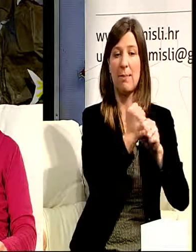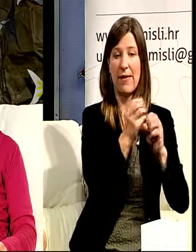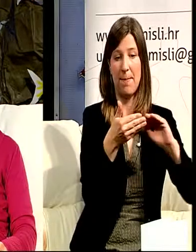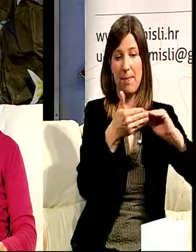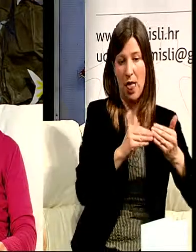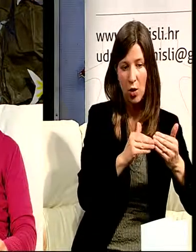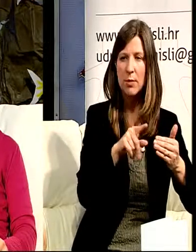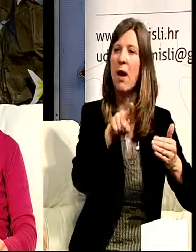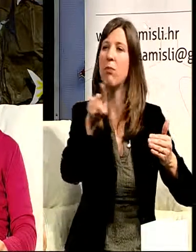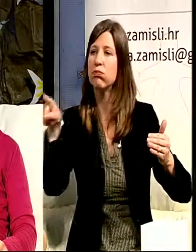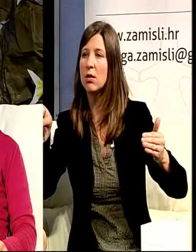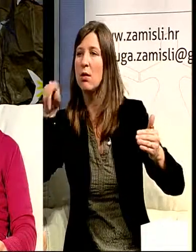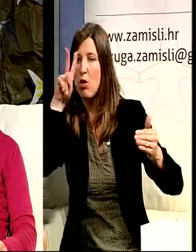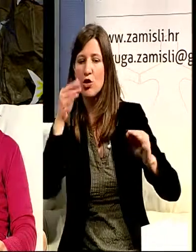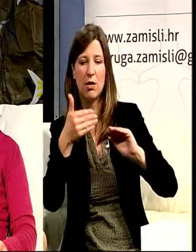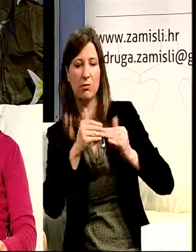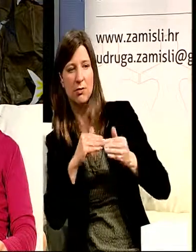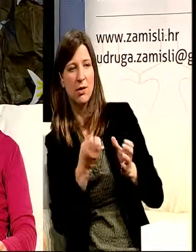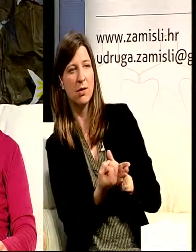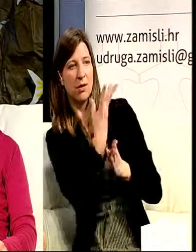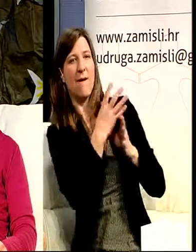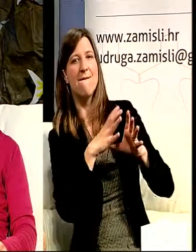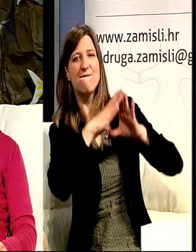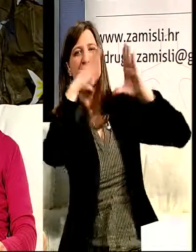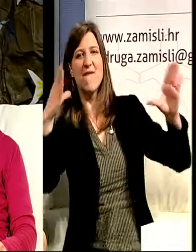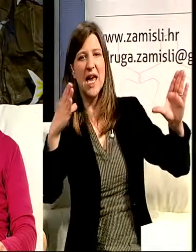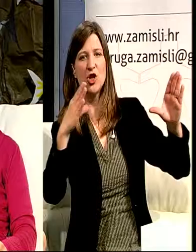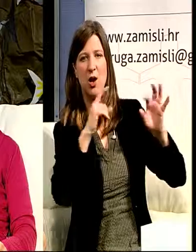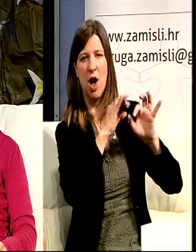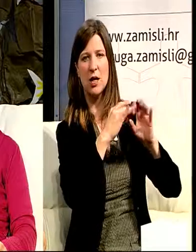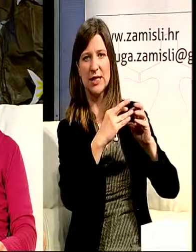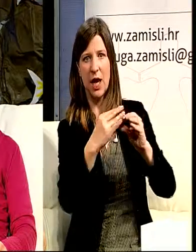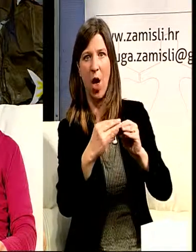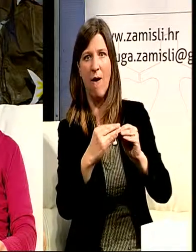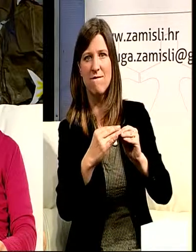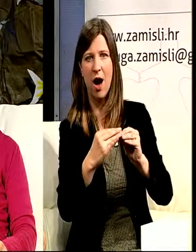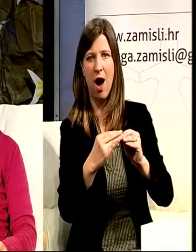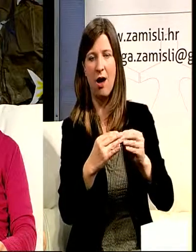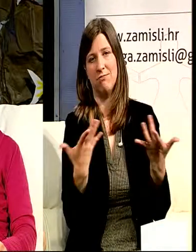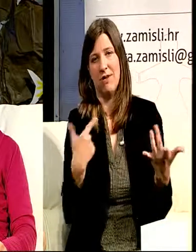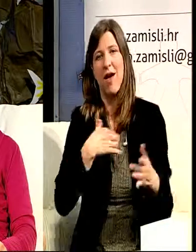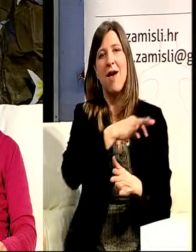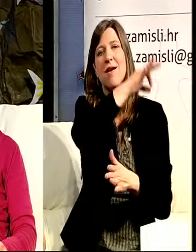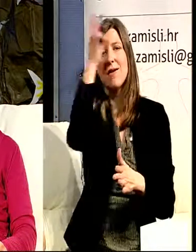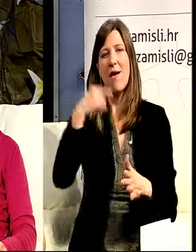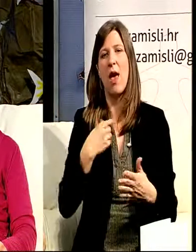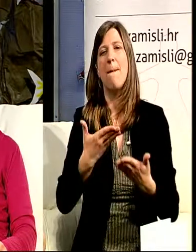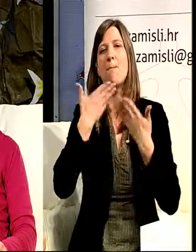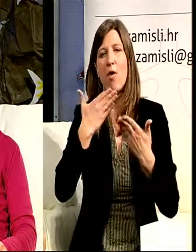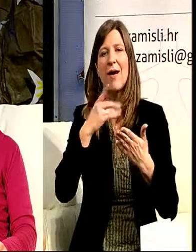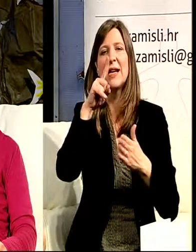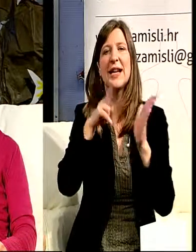i slova i tako. Tako da jedna krasna suradnja, ja se zbilja, javno pohvaljujem Institut za hrvatski jezik i